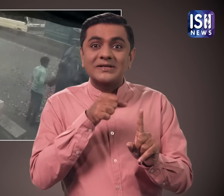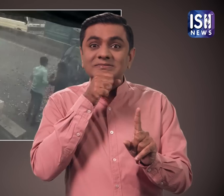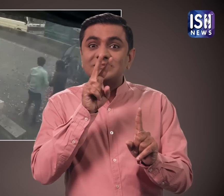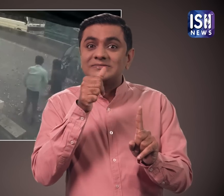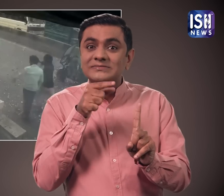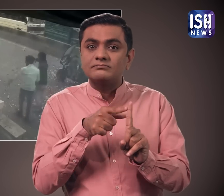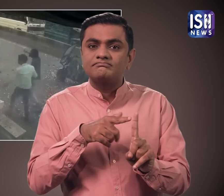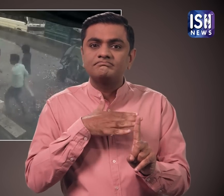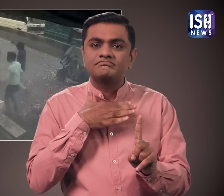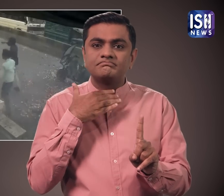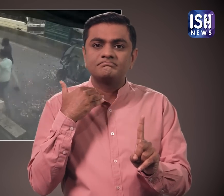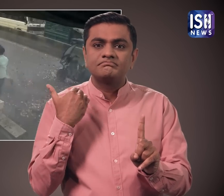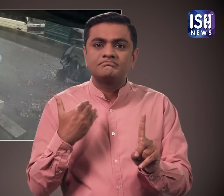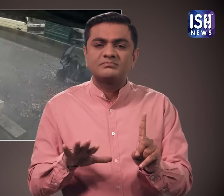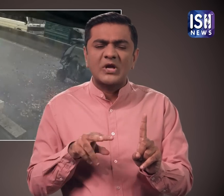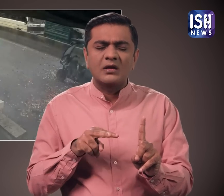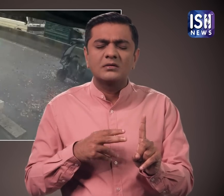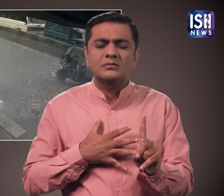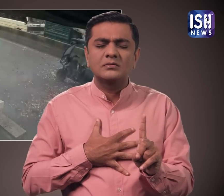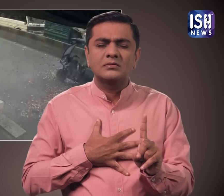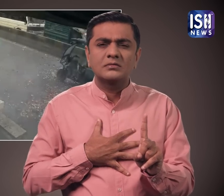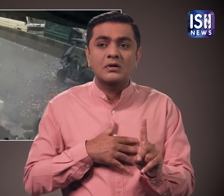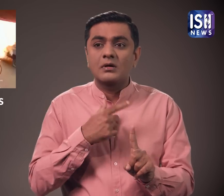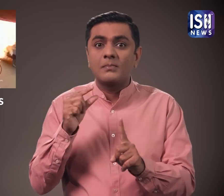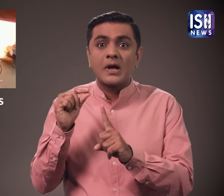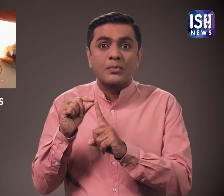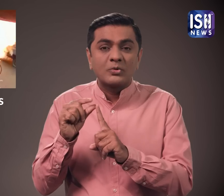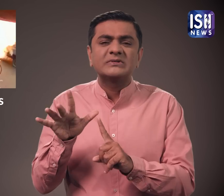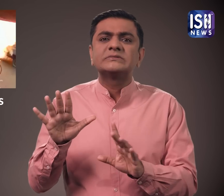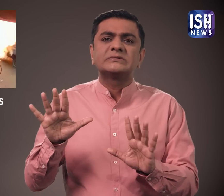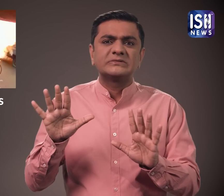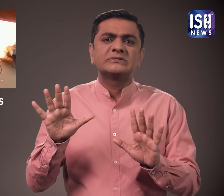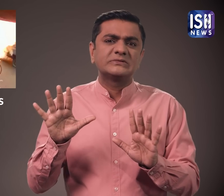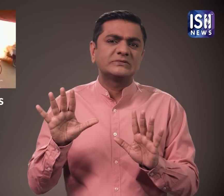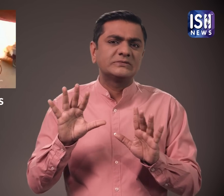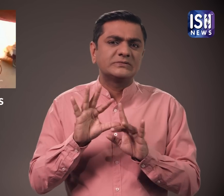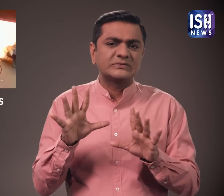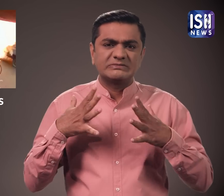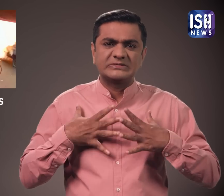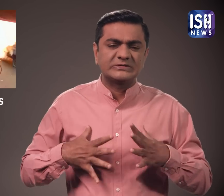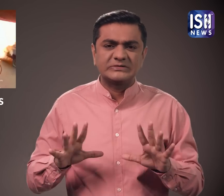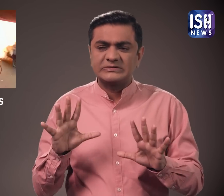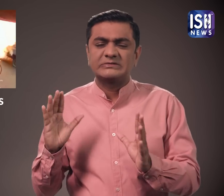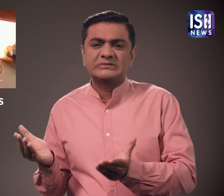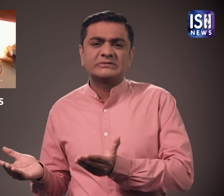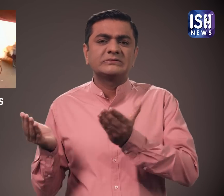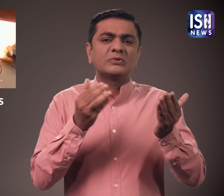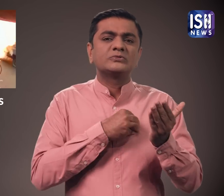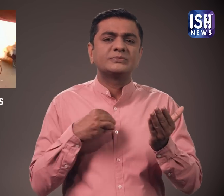की बात है कि इलाज के दौरान सल्मान की मौत हो गई जबकि पपू अस्पताल में ठीक हो रहा है